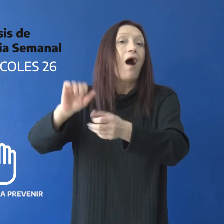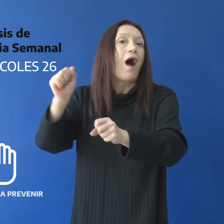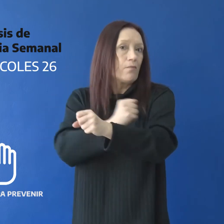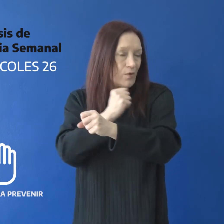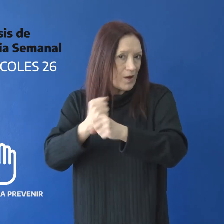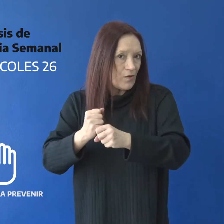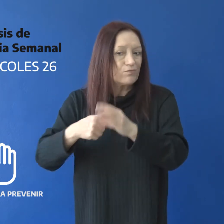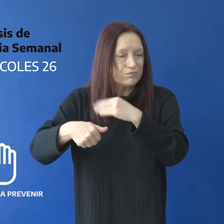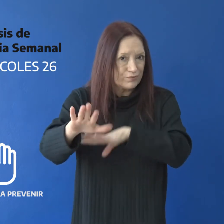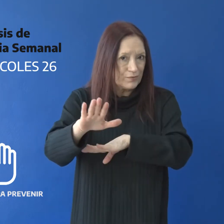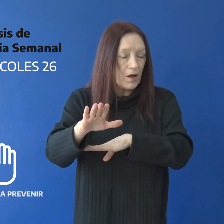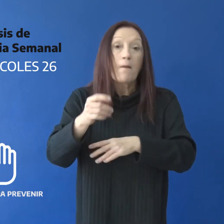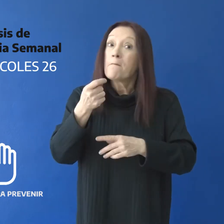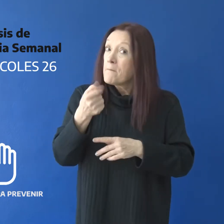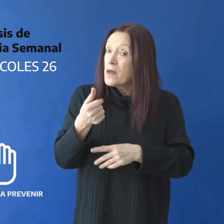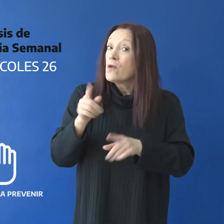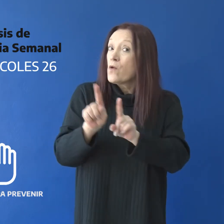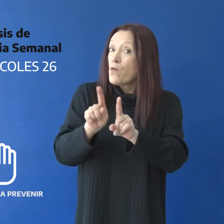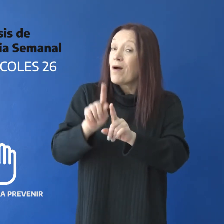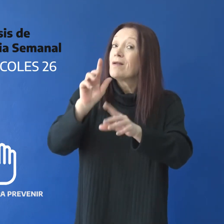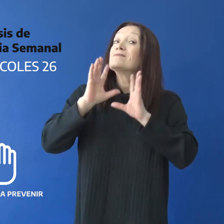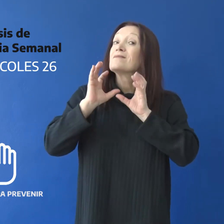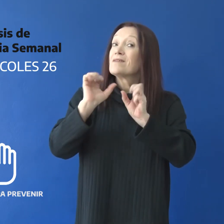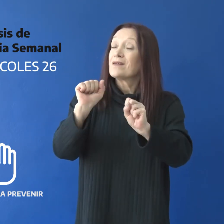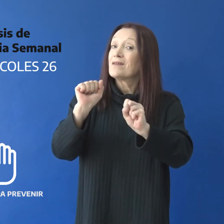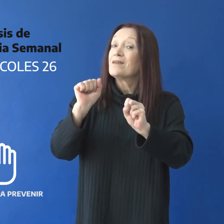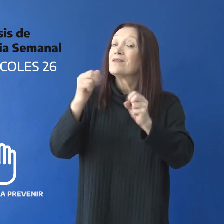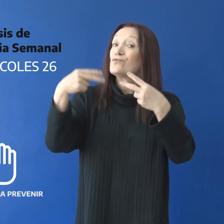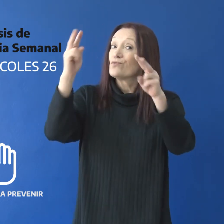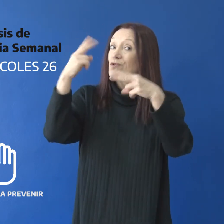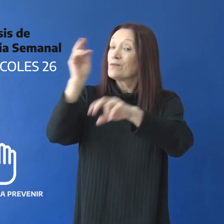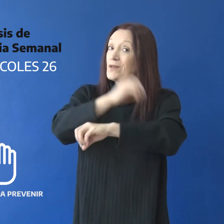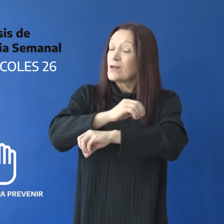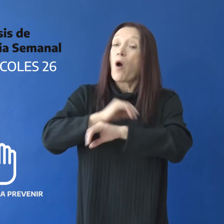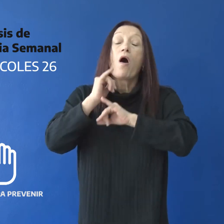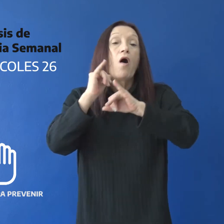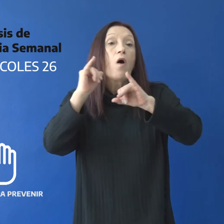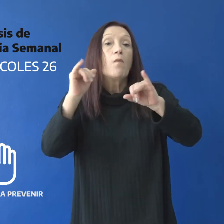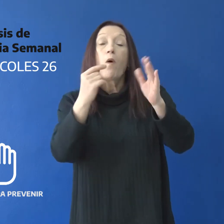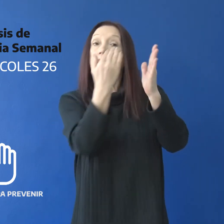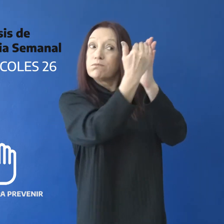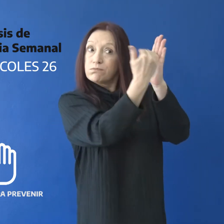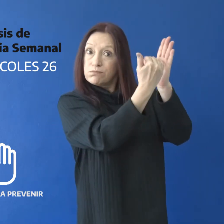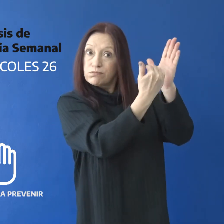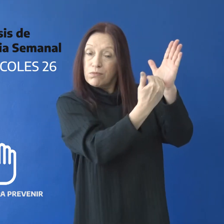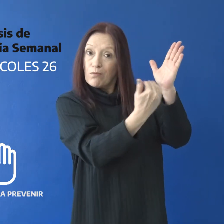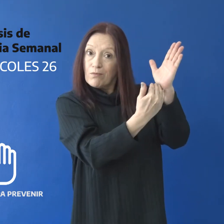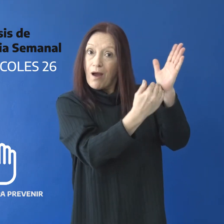inconvenientes, la Secretaría de Estado de Turismo de Santa Cruz brinda el listado de las empresas habilitadas